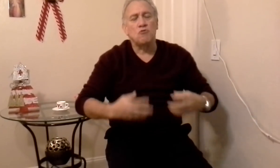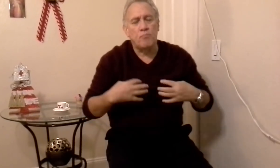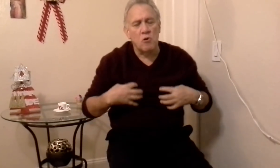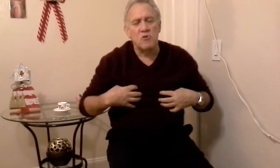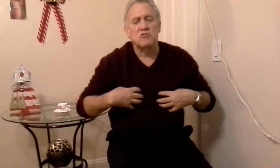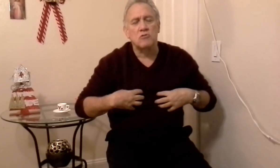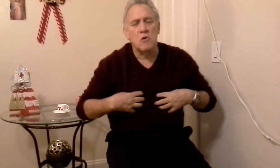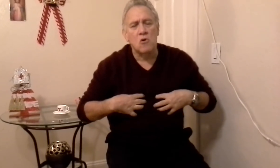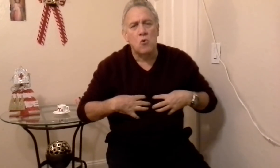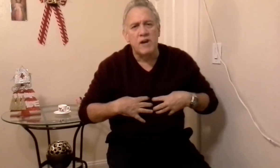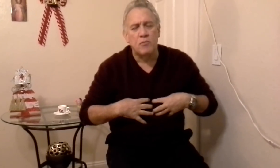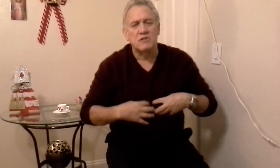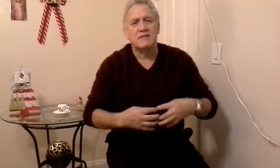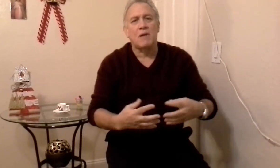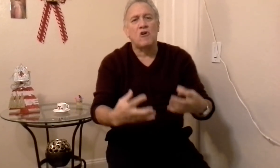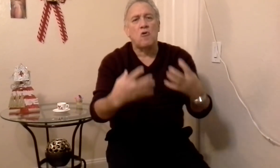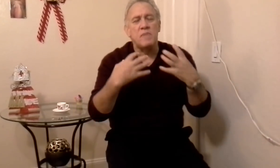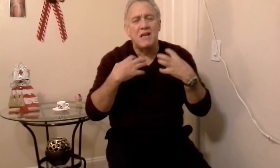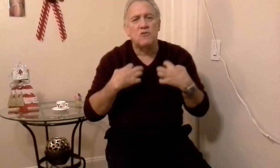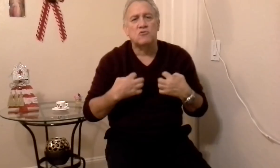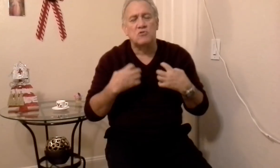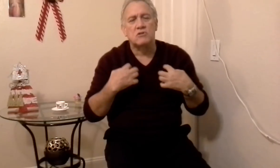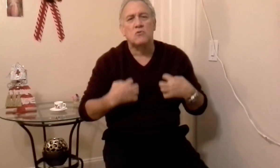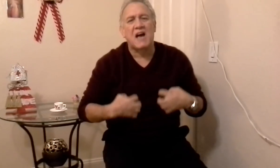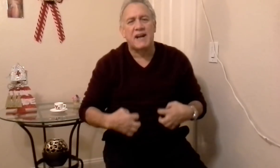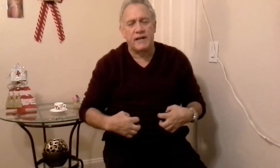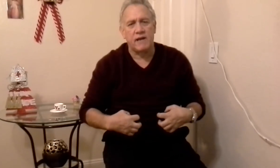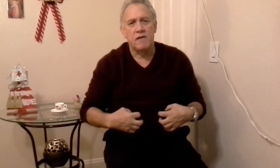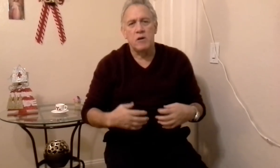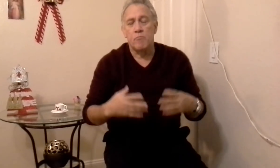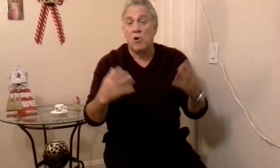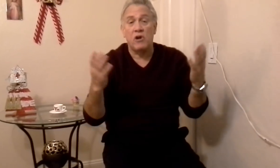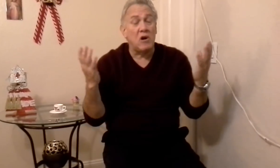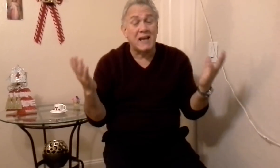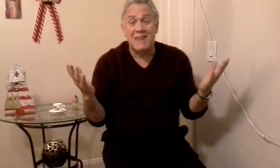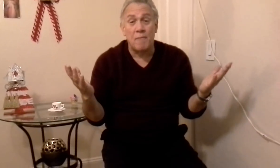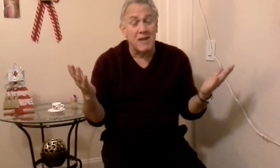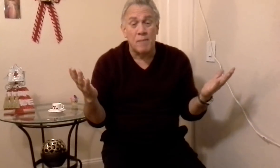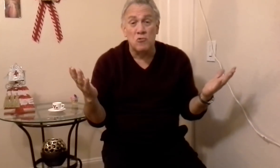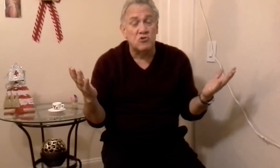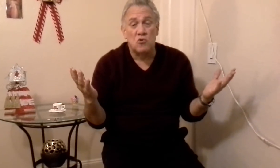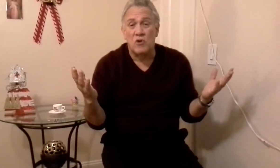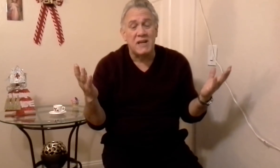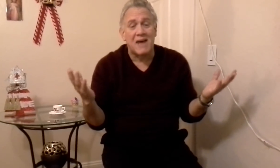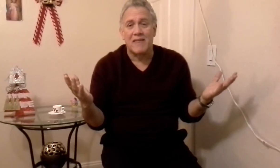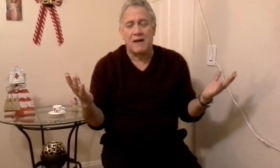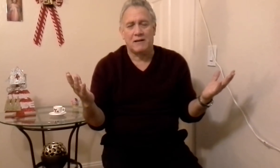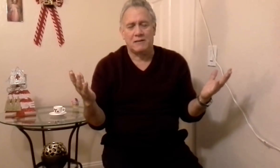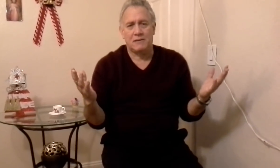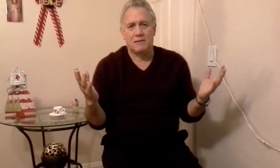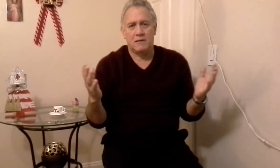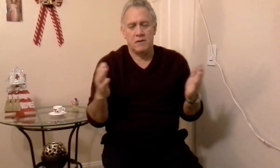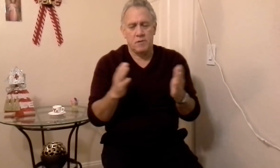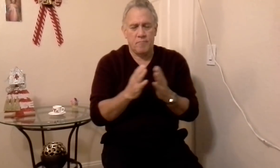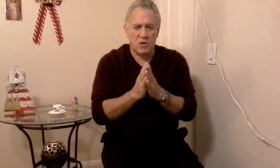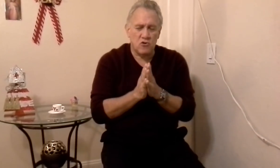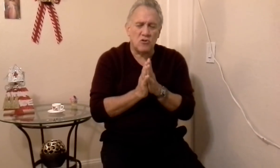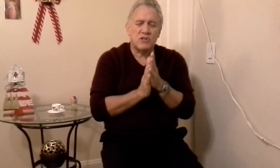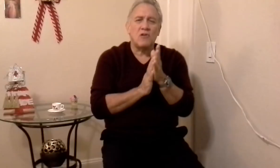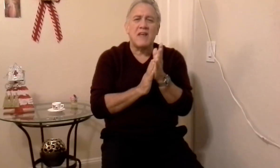sus propios cuerpos, estaban comiendo su carne, o que no le quedaba ya músculo y nada, pero yo los quiero